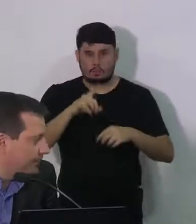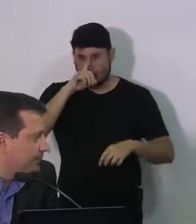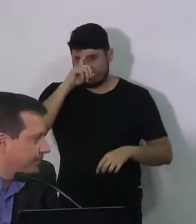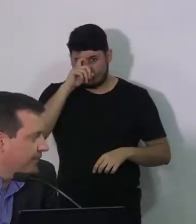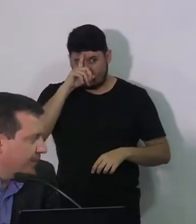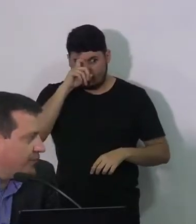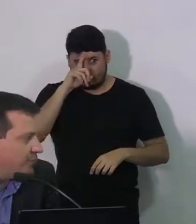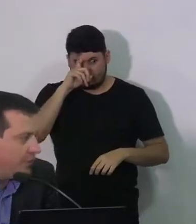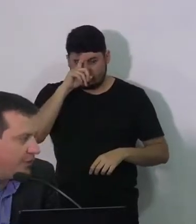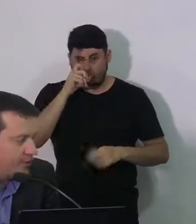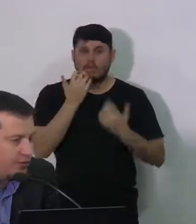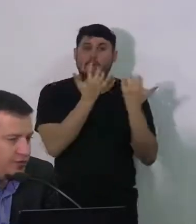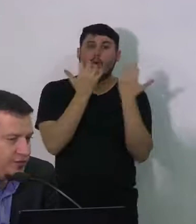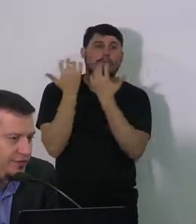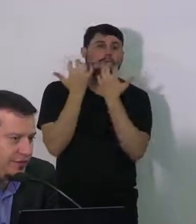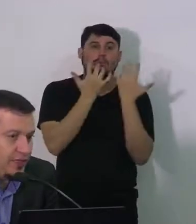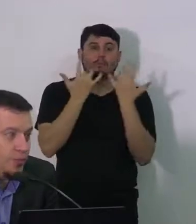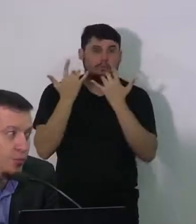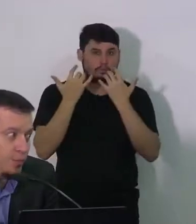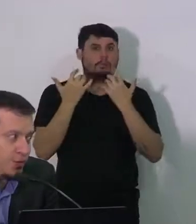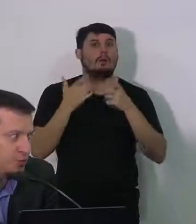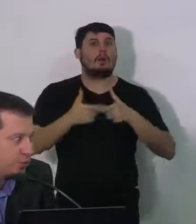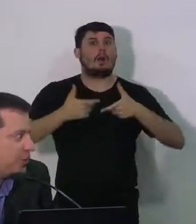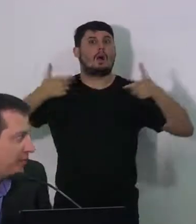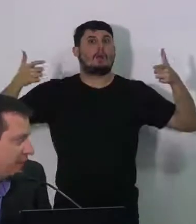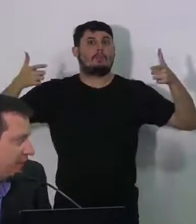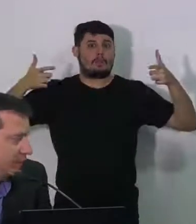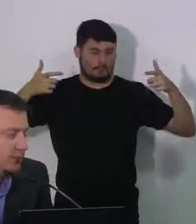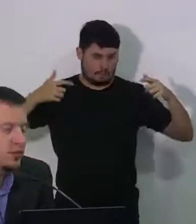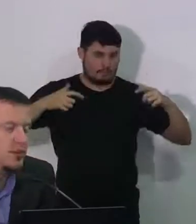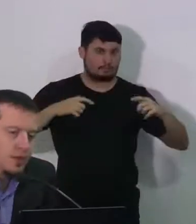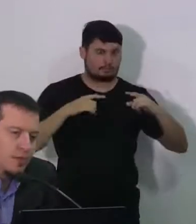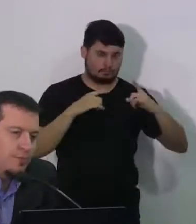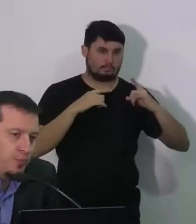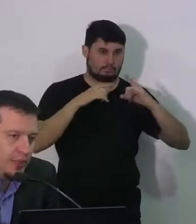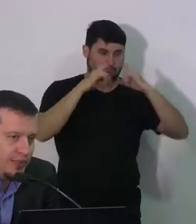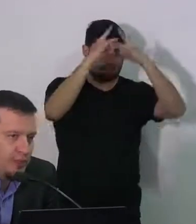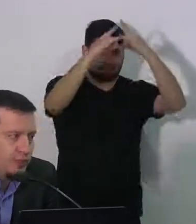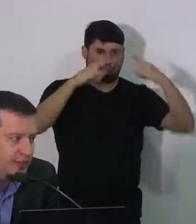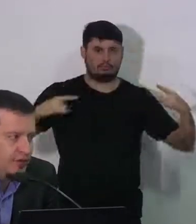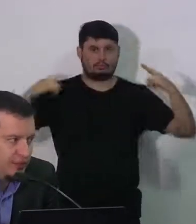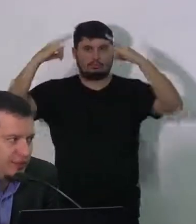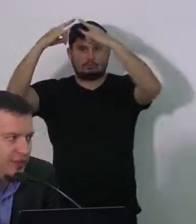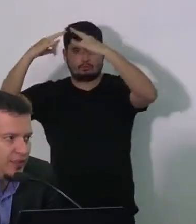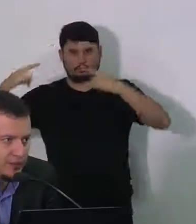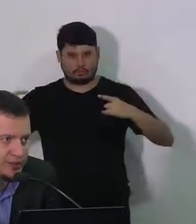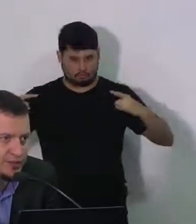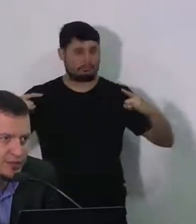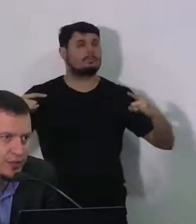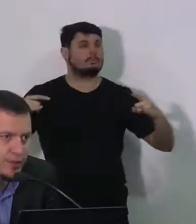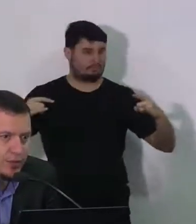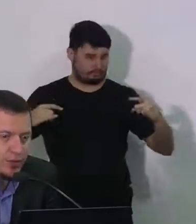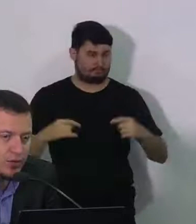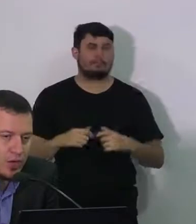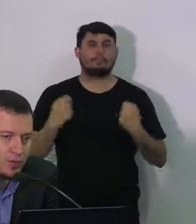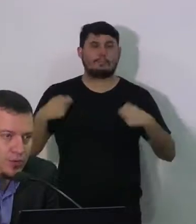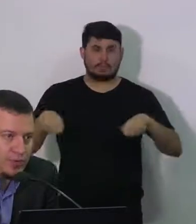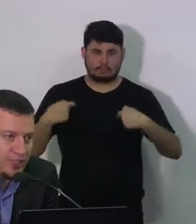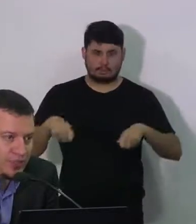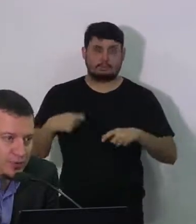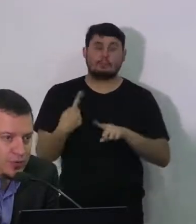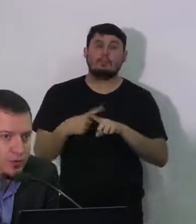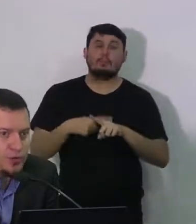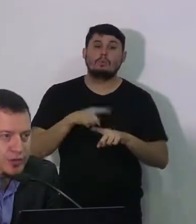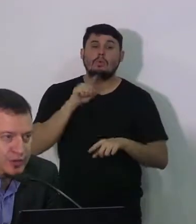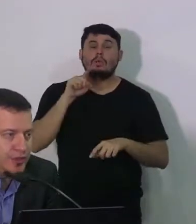problema de sono. Desde o começo, a gente vem falando ou próximo do hospital mestre vitalino, porque desde o início a gente tem falado que é o melhor local